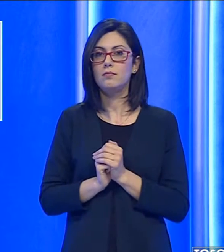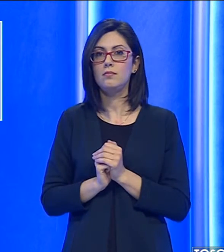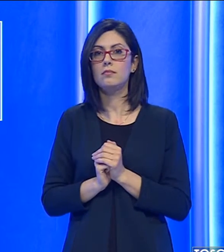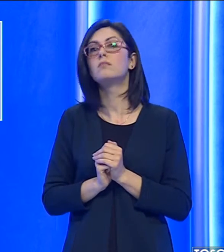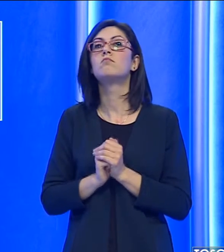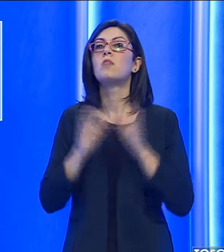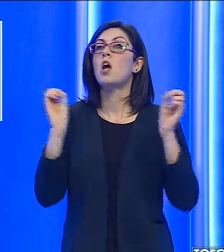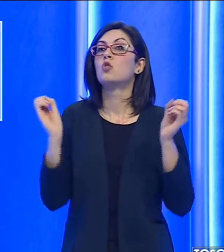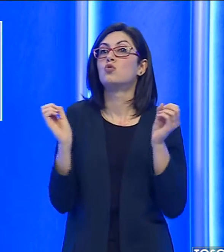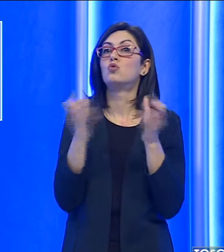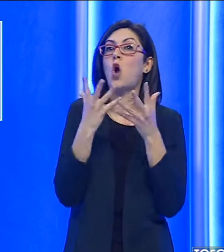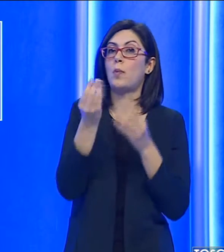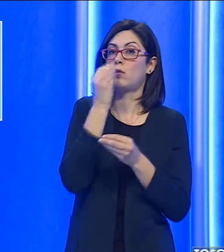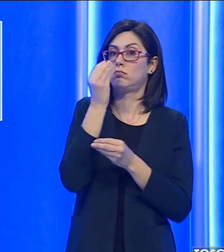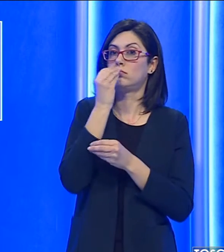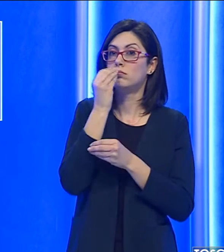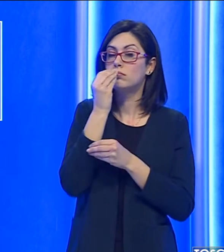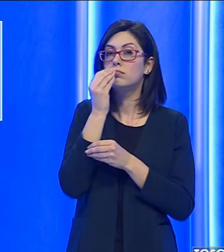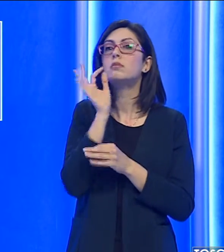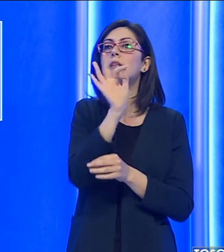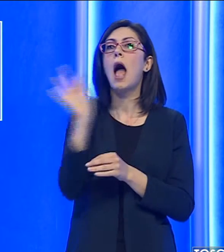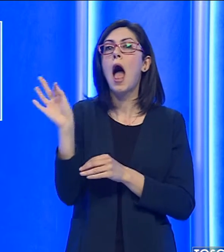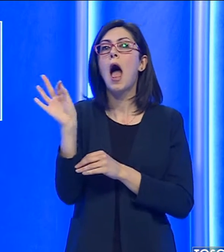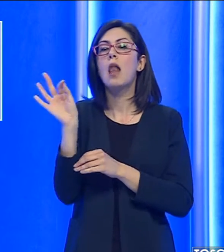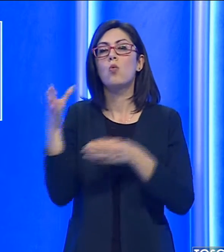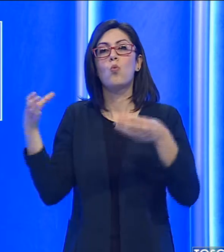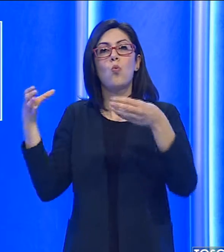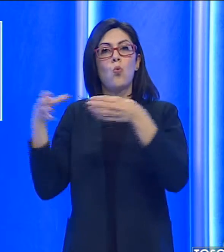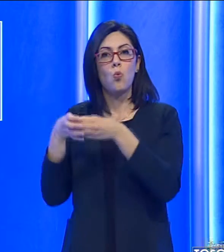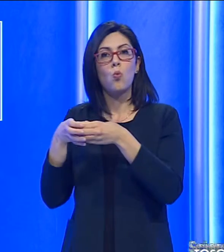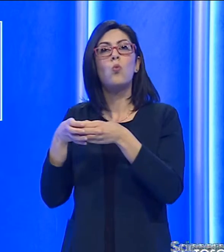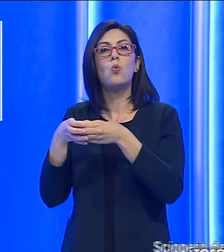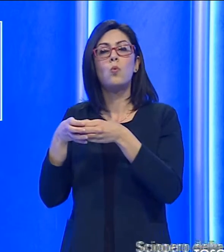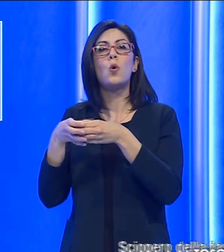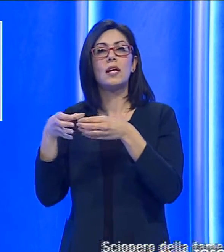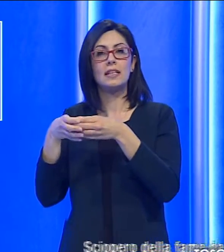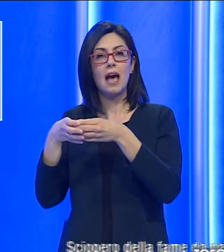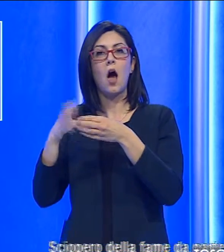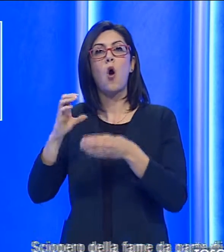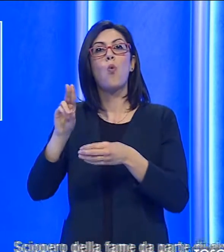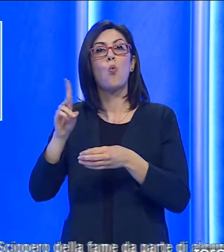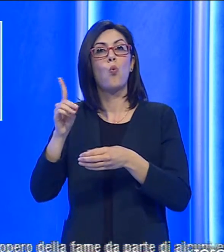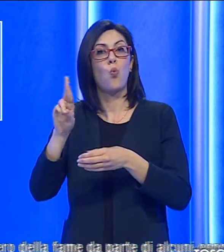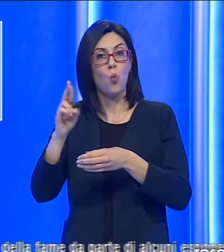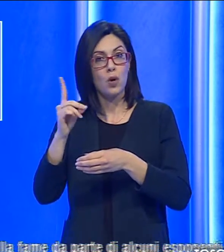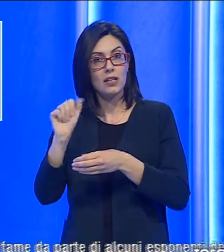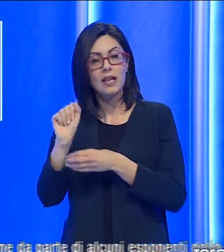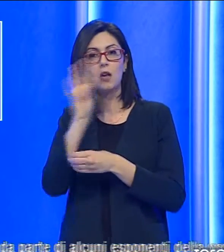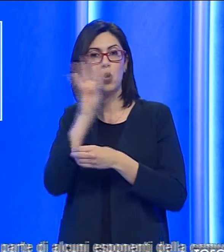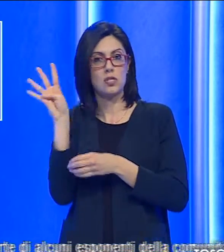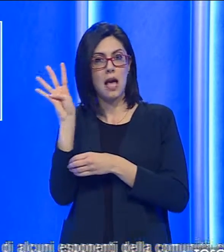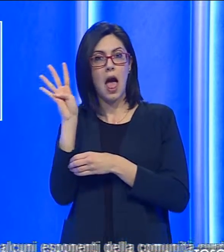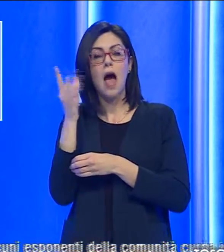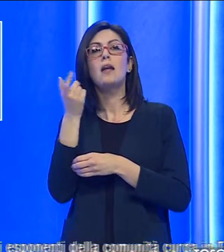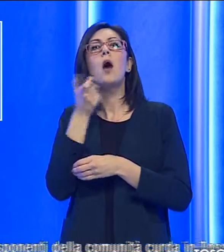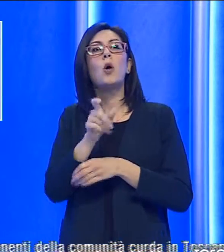Sciopero della fame da parte di alcuni esponenti della comunità kurda in Toscana per